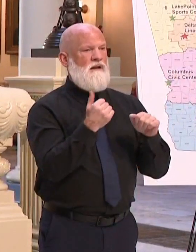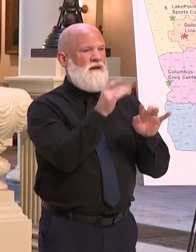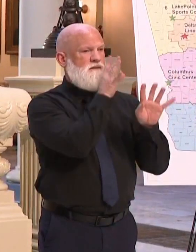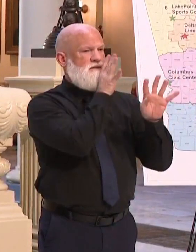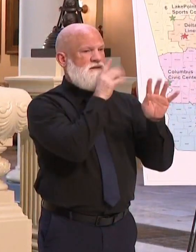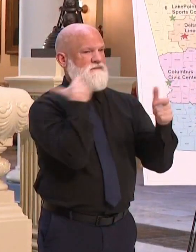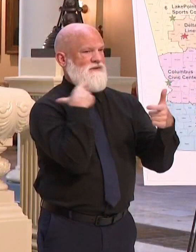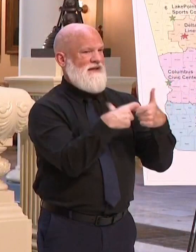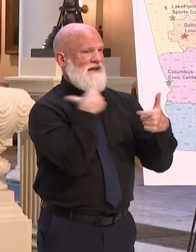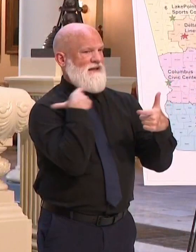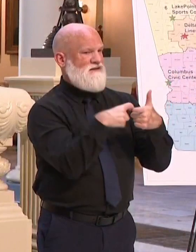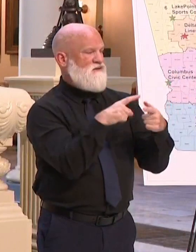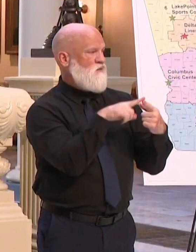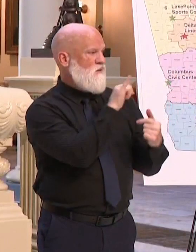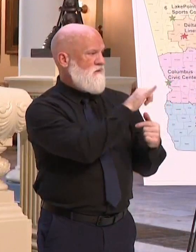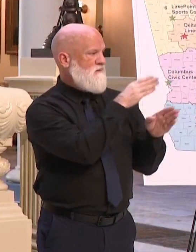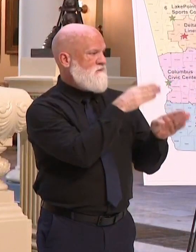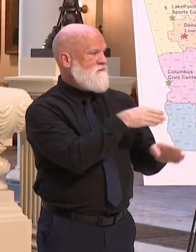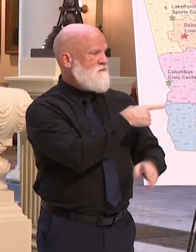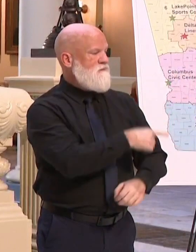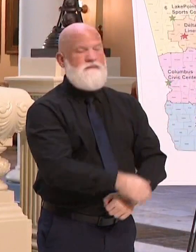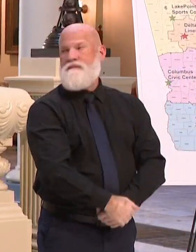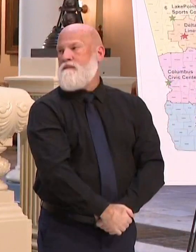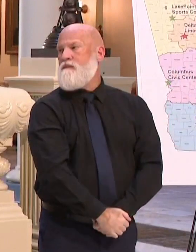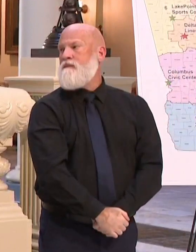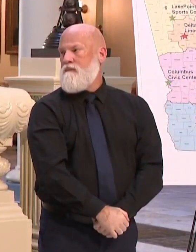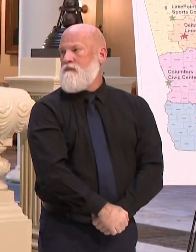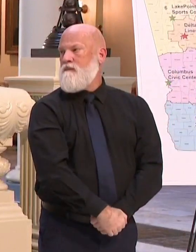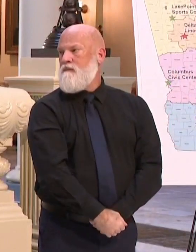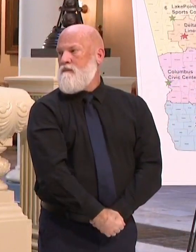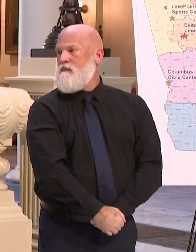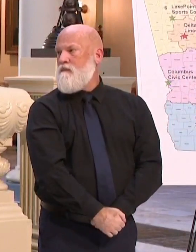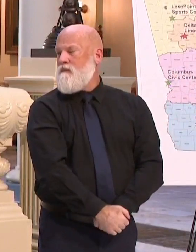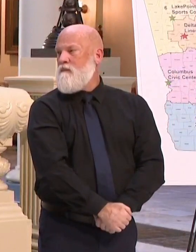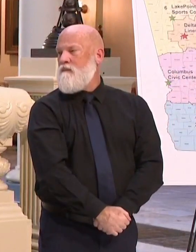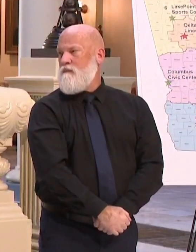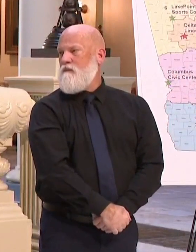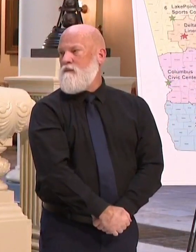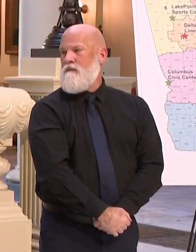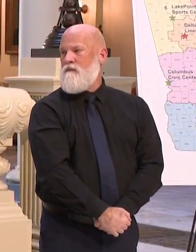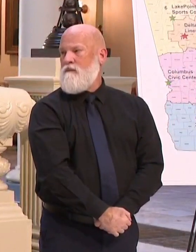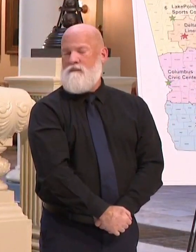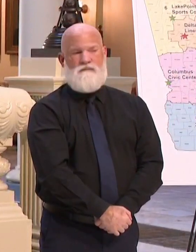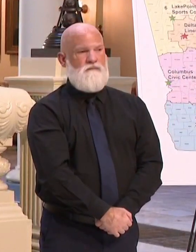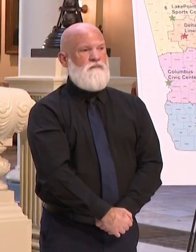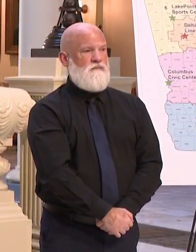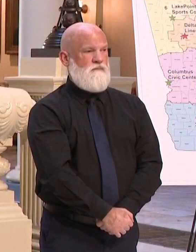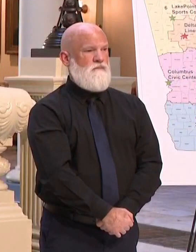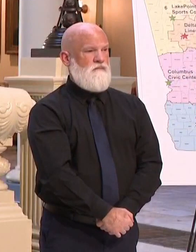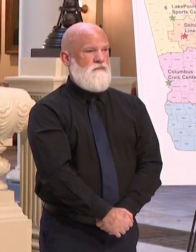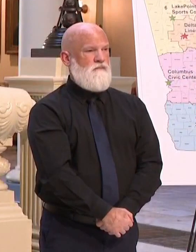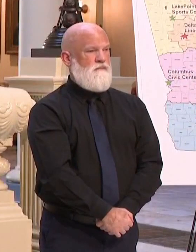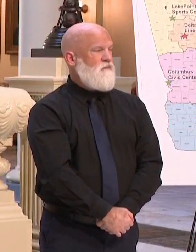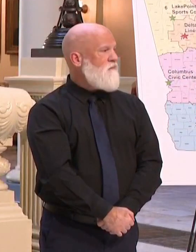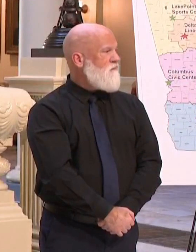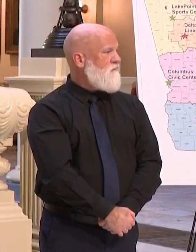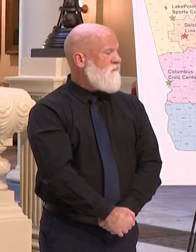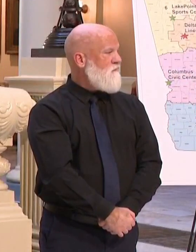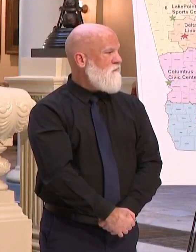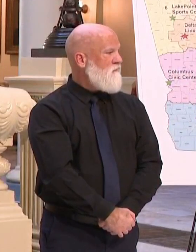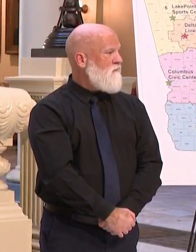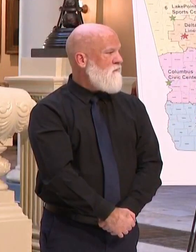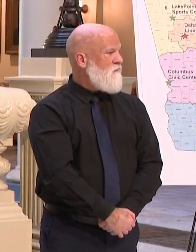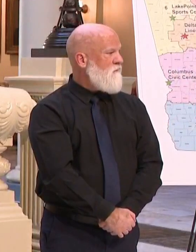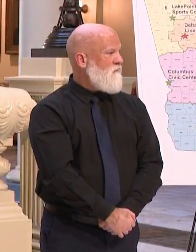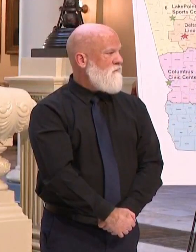gente tenga confianza. Tu estación tuvo la oportunidad de ver uno de los... y es importantísimo, y